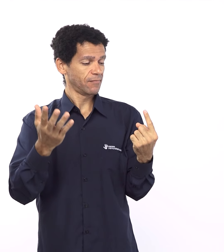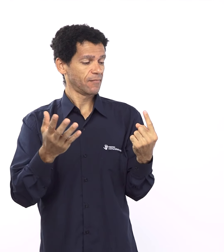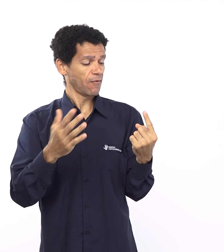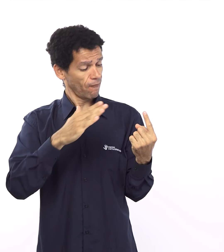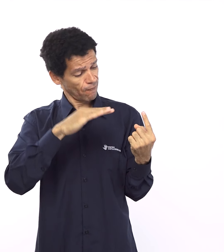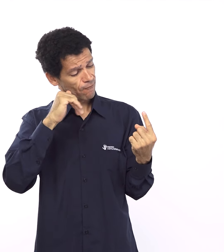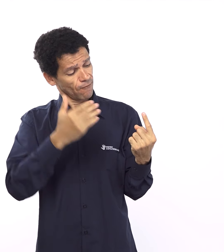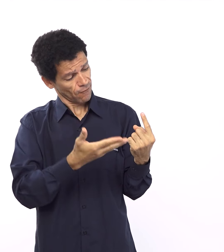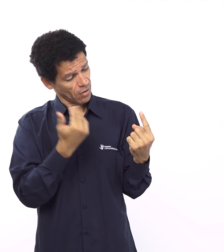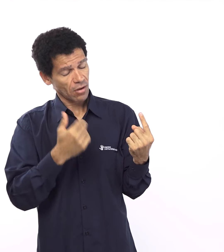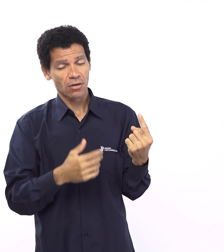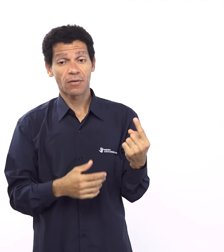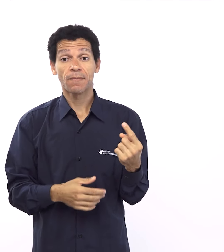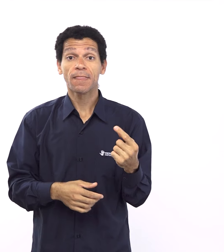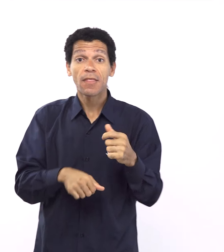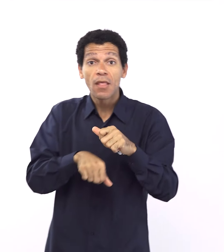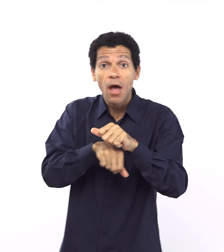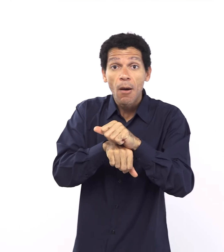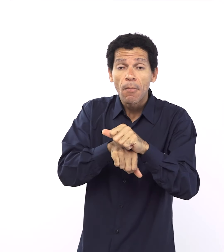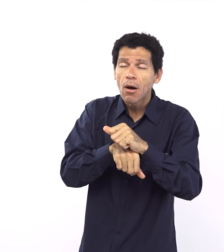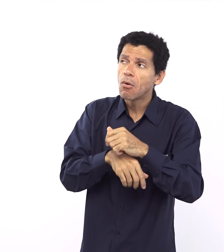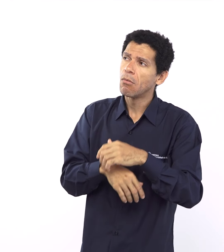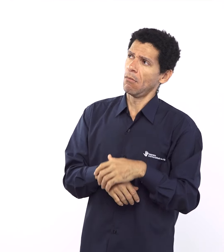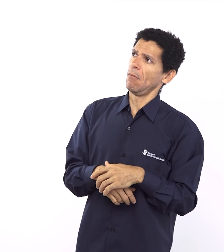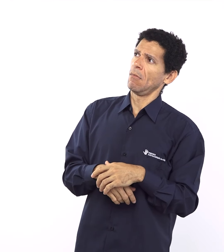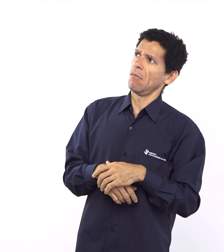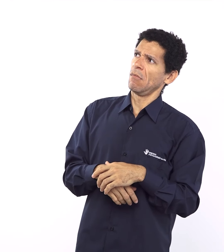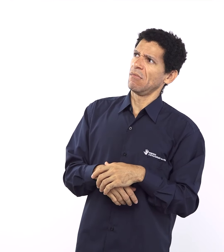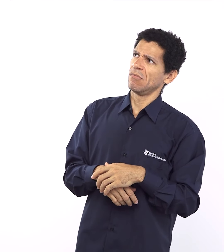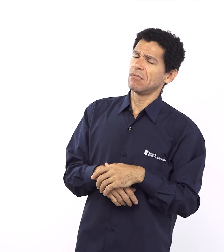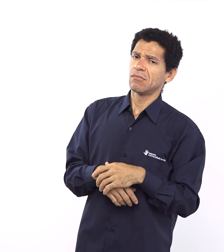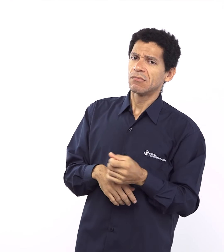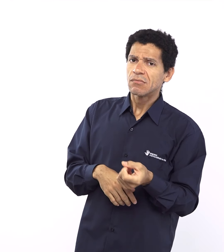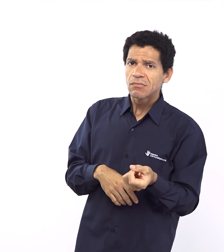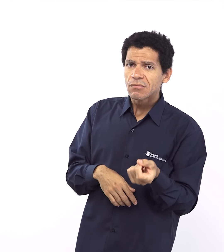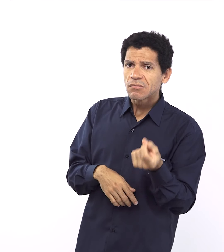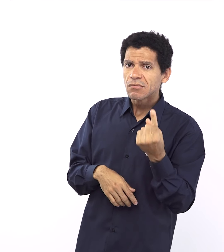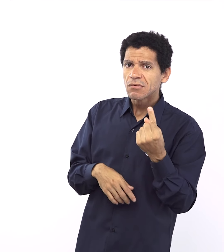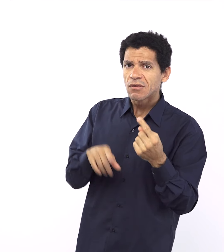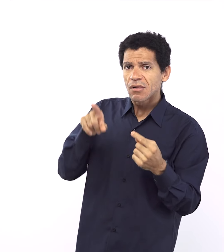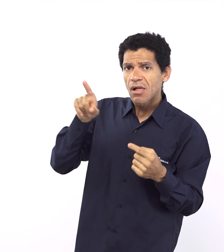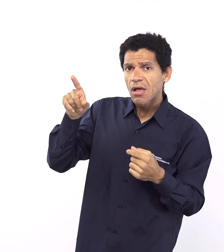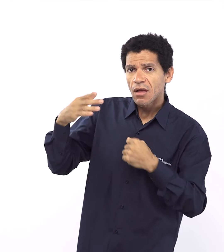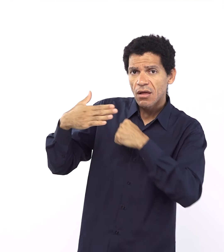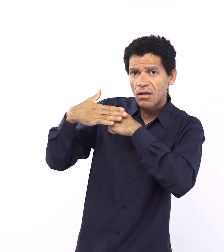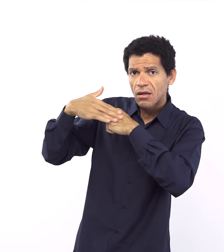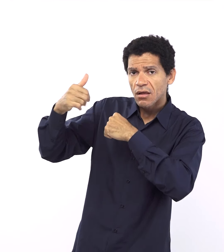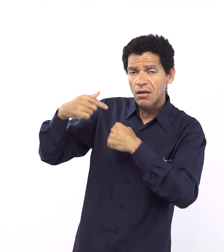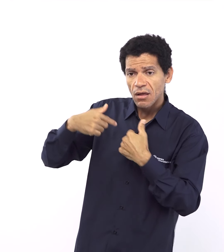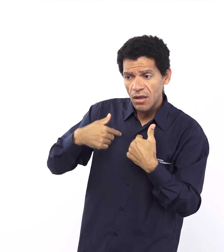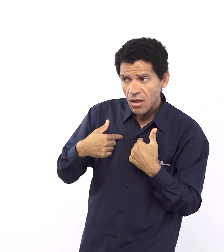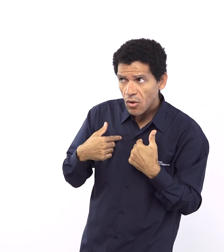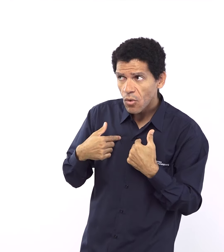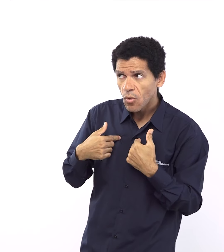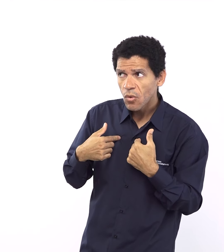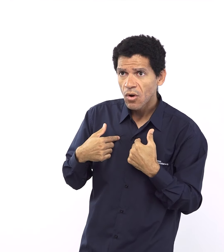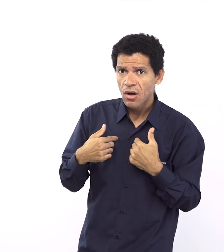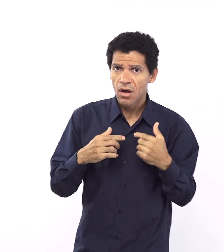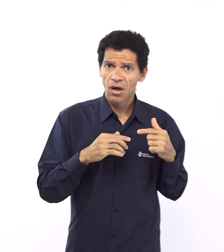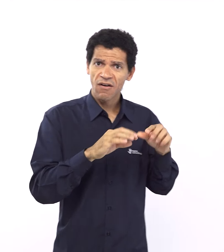Babel, a famosa história da Torre de Babel, né? Porque, basicamente, o chamado de Deus pra Abraão é uma resposta a Babel.